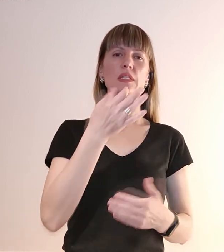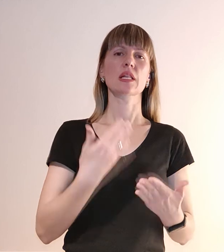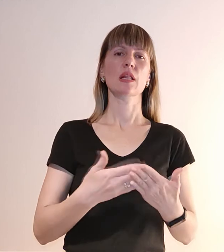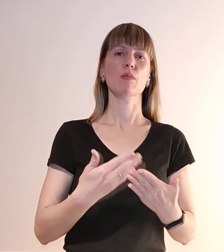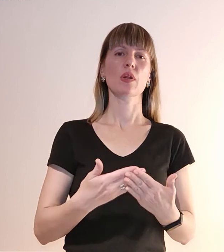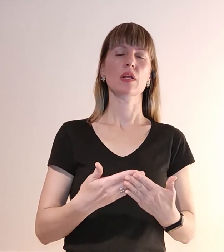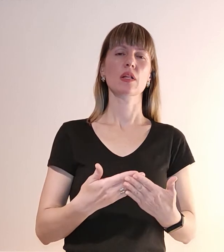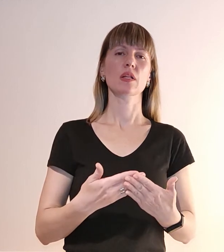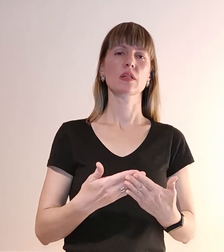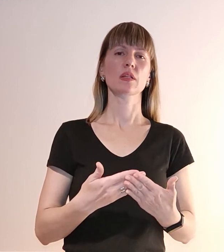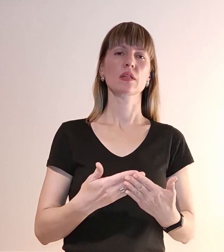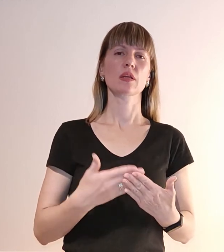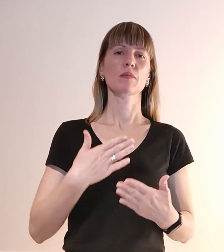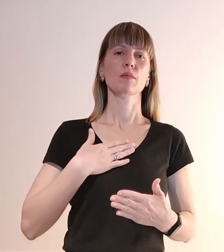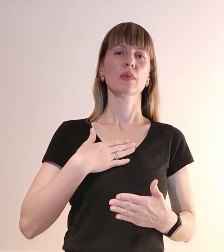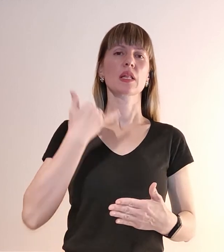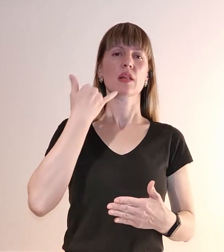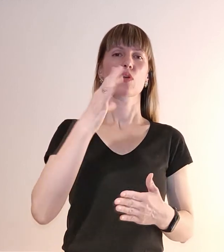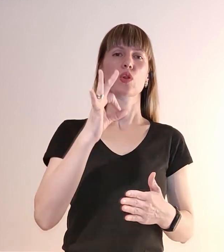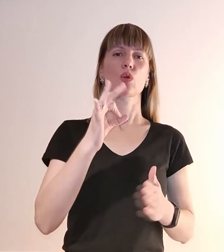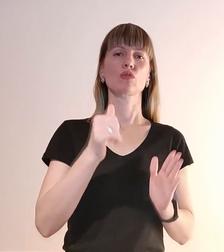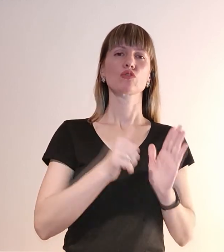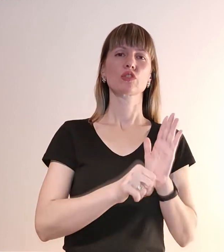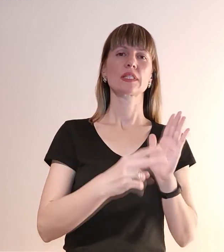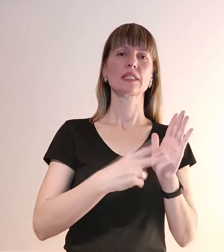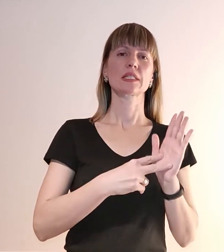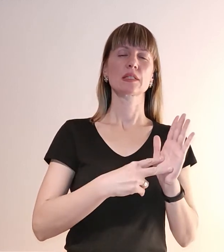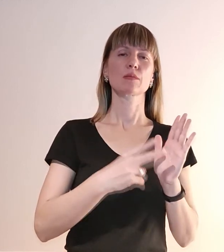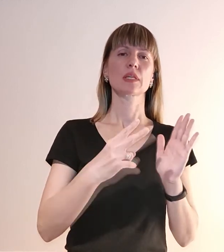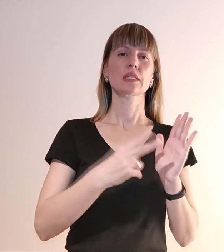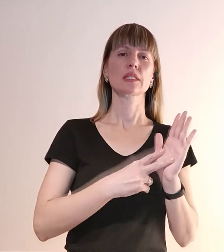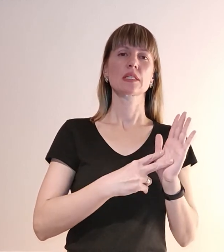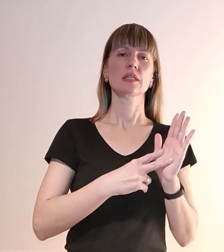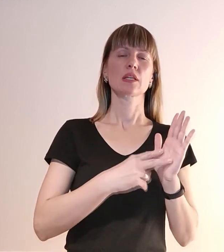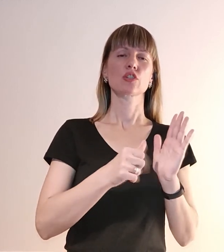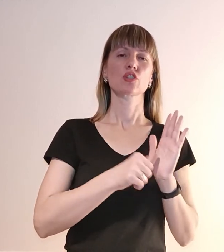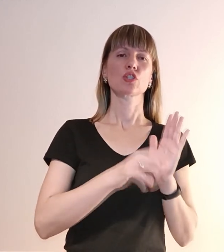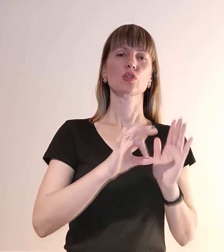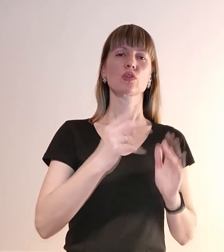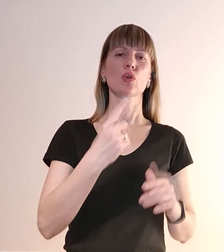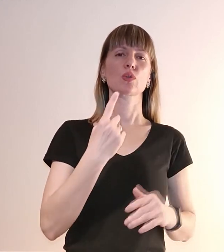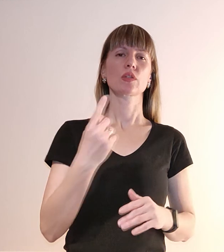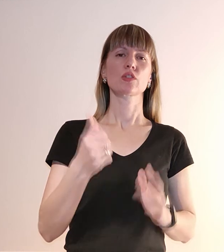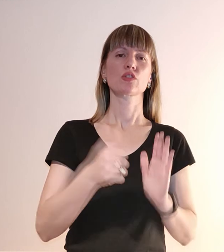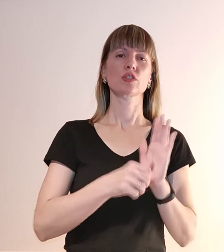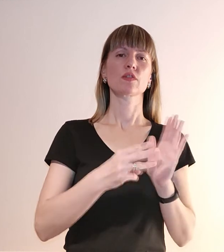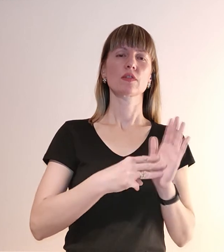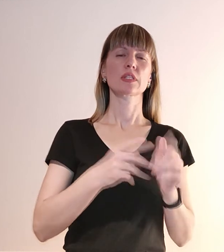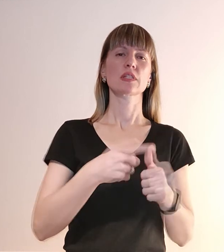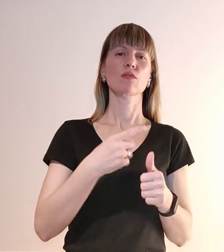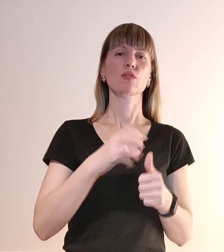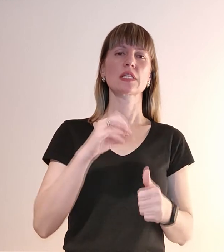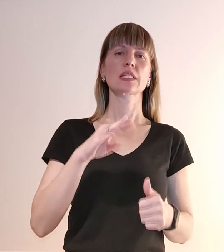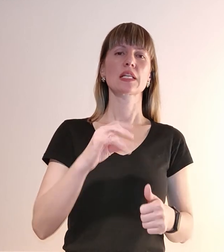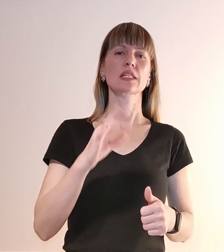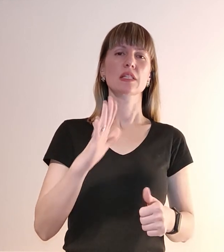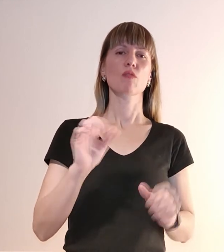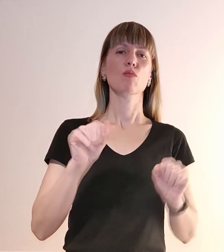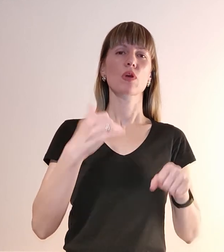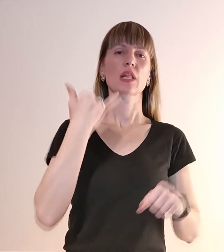Мій телефон 067-603-11-628. Звук мене Станіслав, ви можете телефонувати,